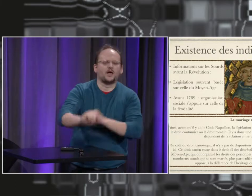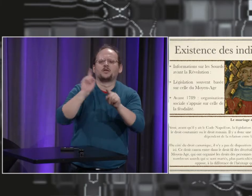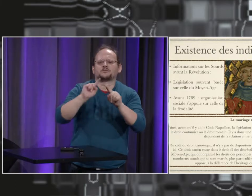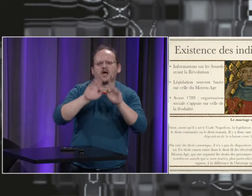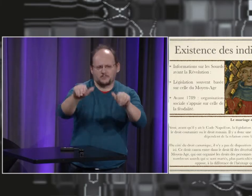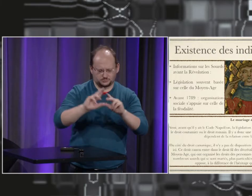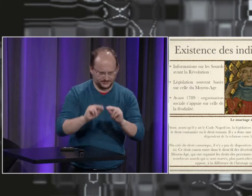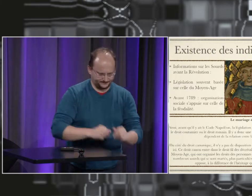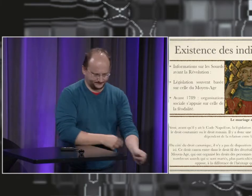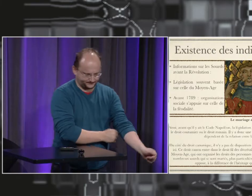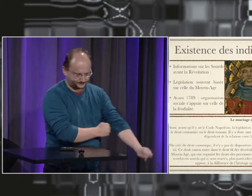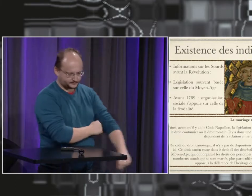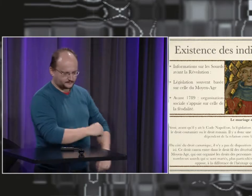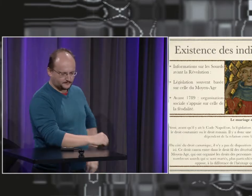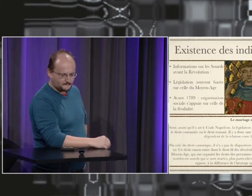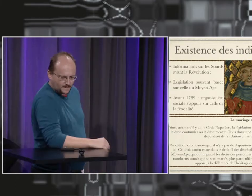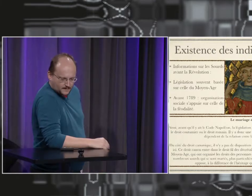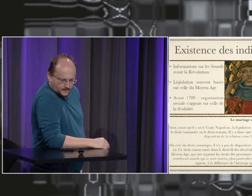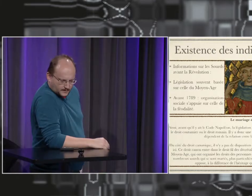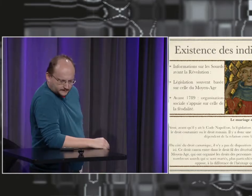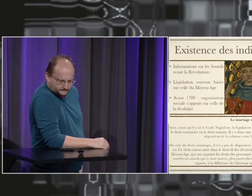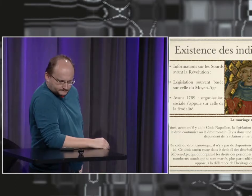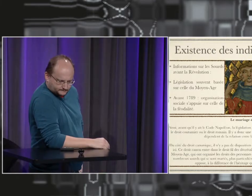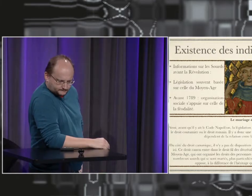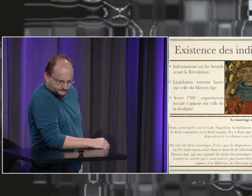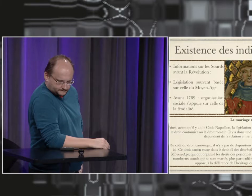problème, c'est que ce sont deux sujets différents. Mais j'irai un peu plus loin dans le sujet un peu plus tard.